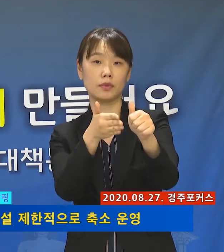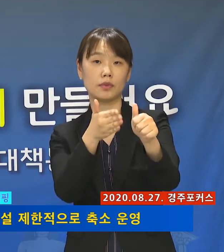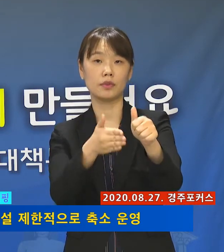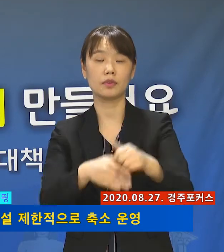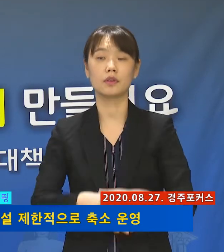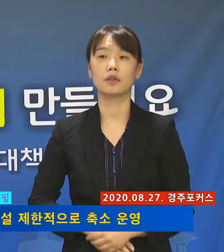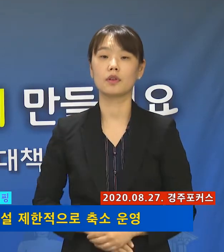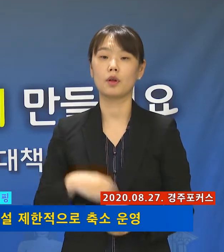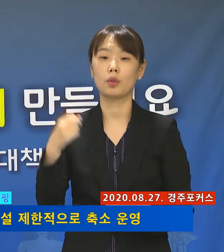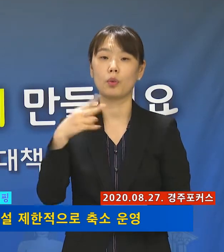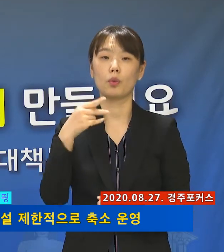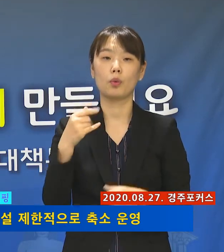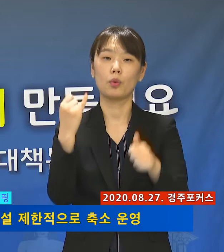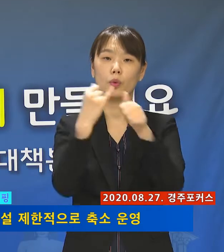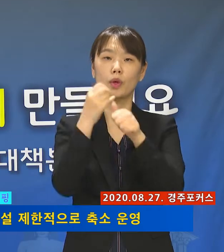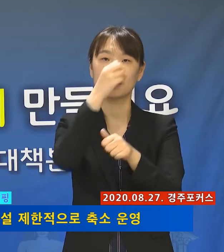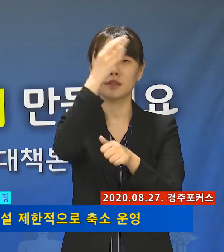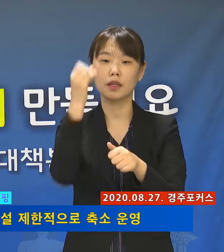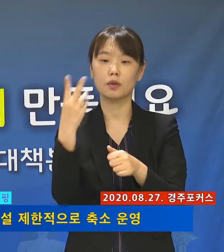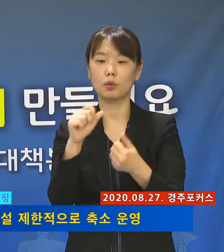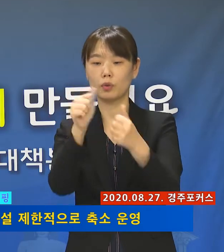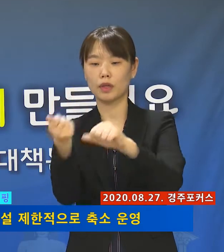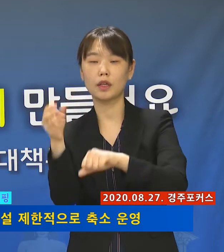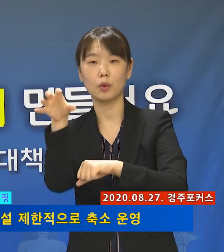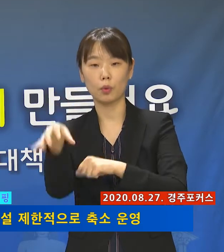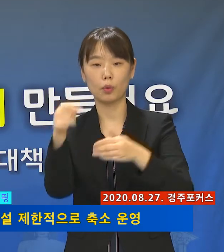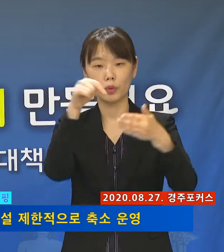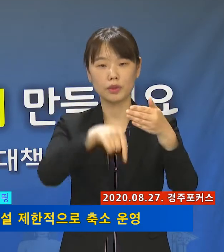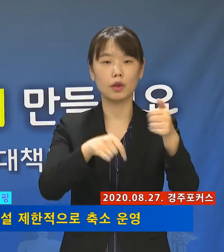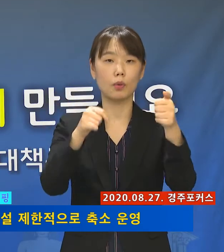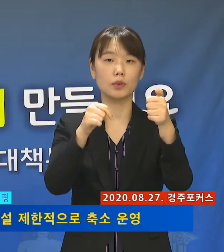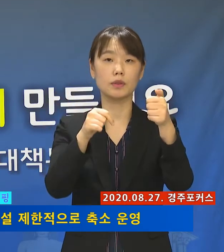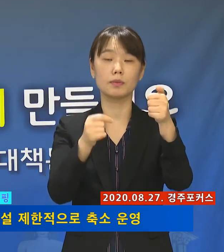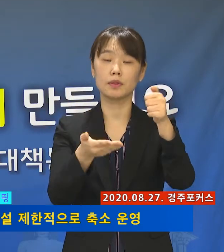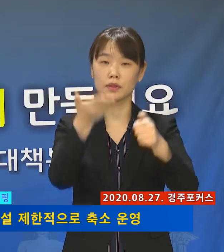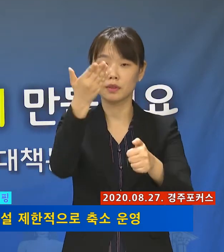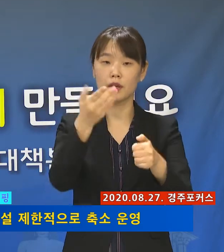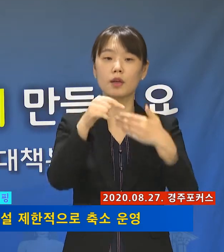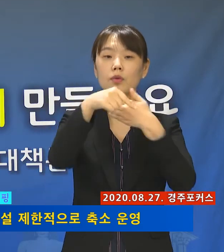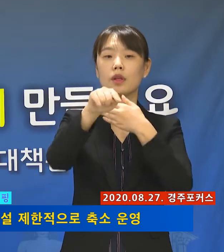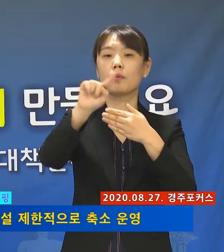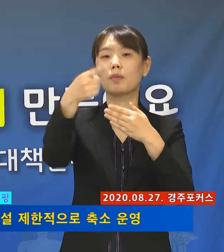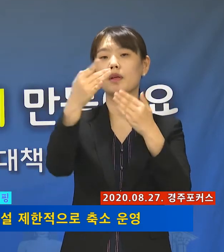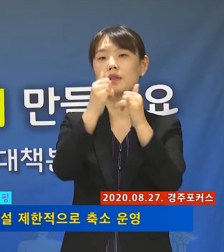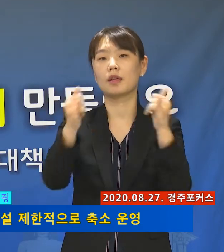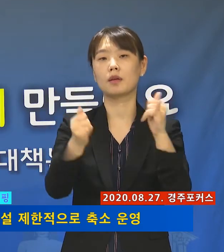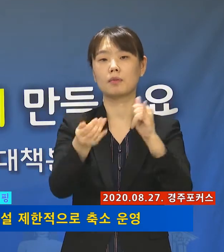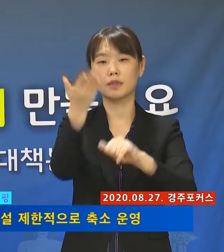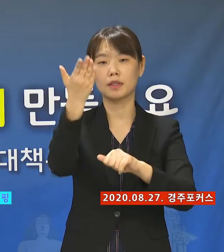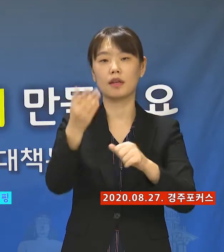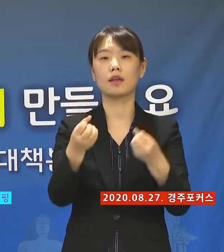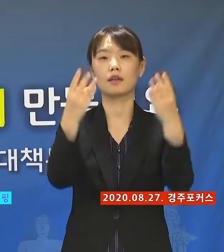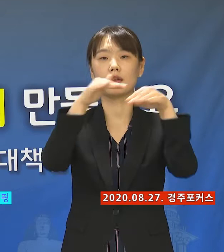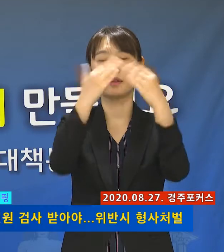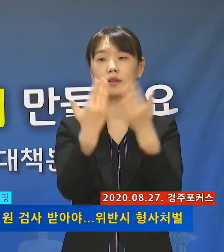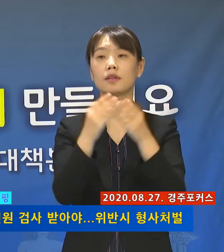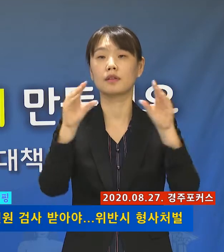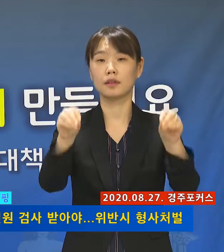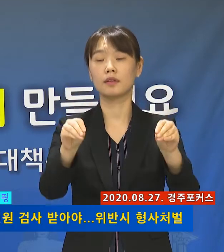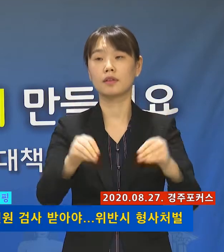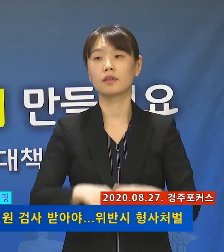다섯째, 예식장과 장례식장 원칙대로 실내 50인 이상, 실내 100명 이상의 행사는 금지합니다.